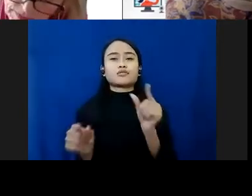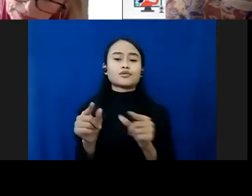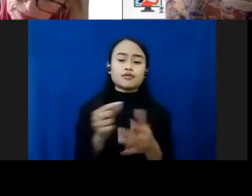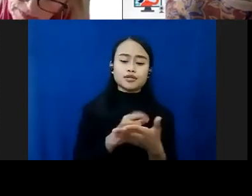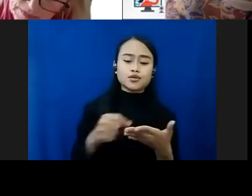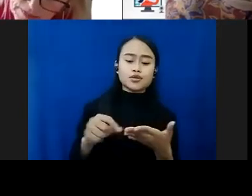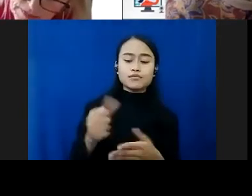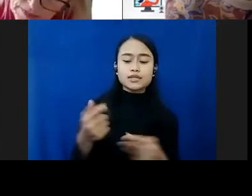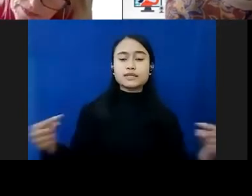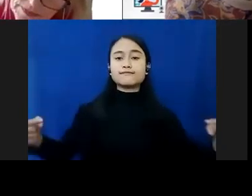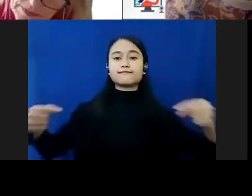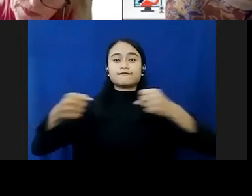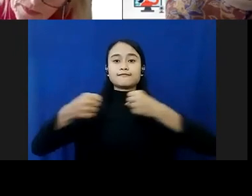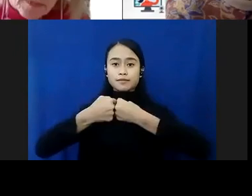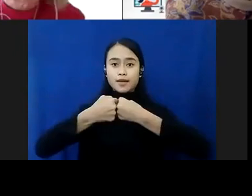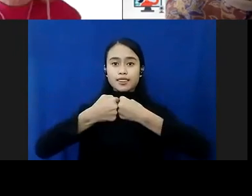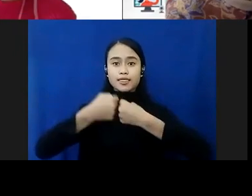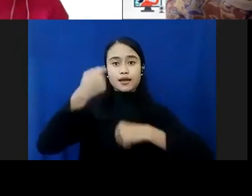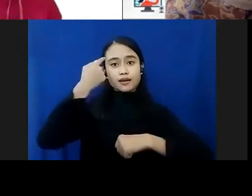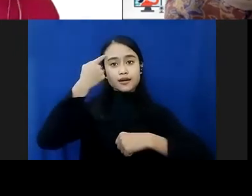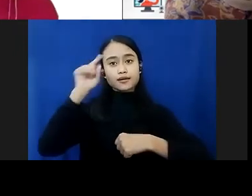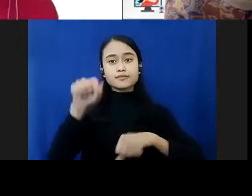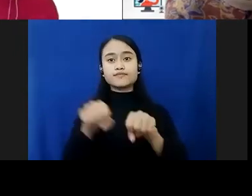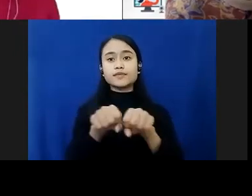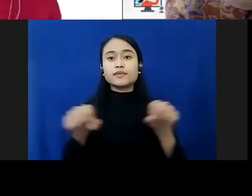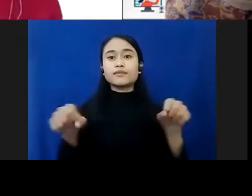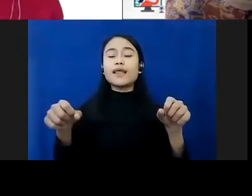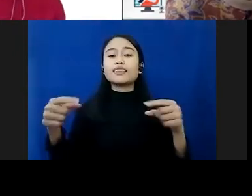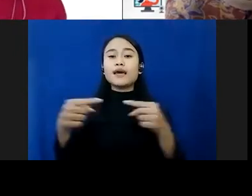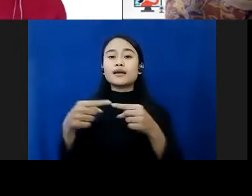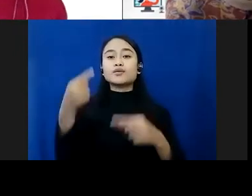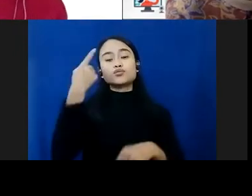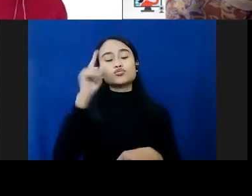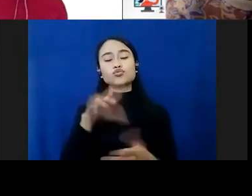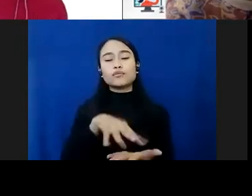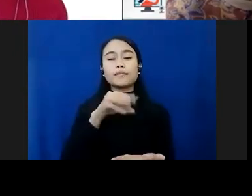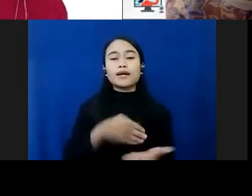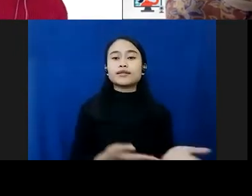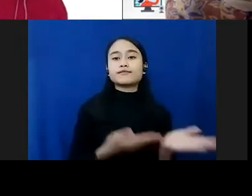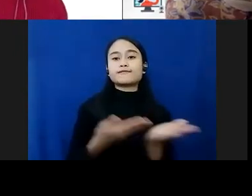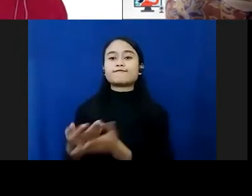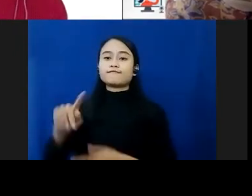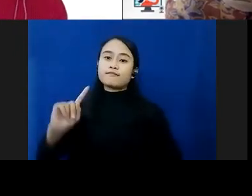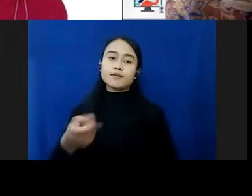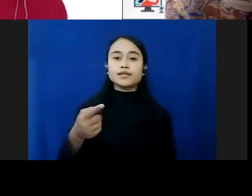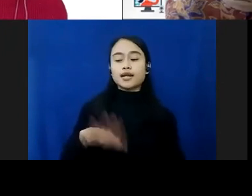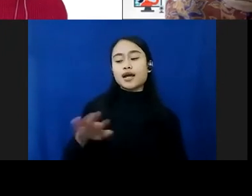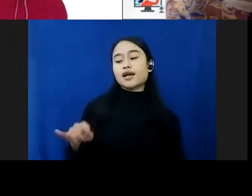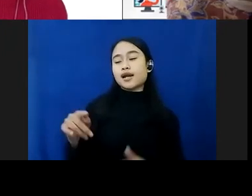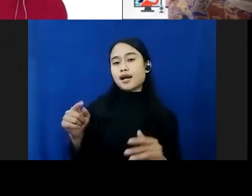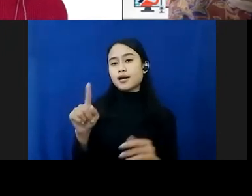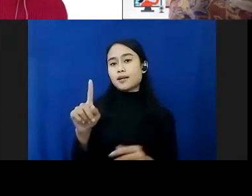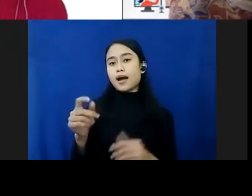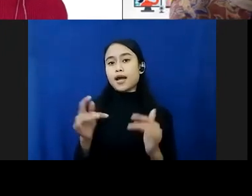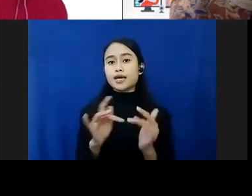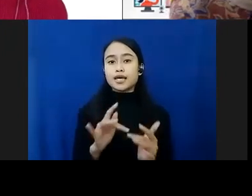jembatan yang baik untuk membelajarkan anak, untuk bisa memastikan mereka menggunakan internet secara baik.